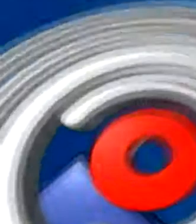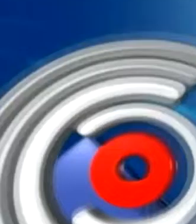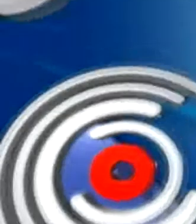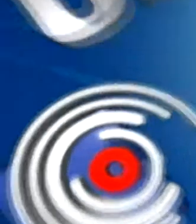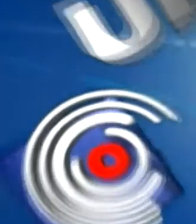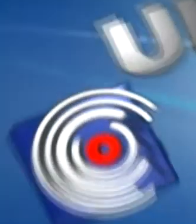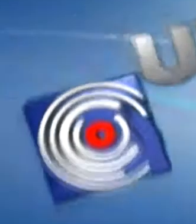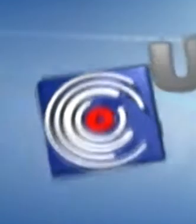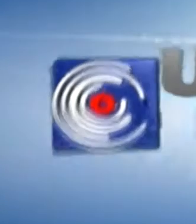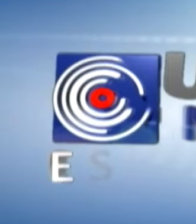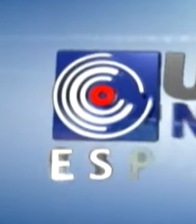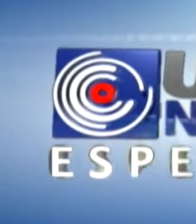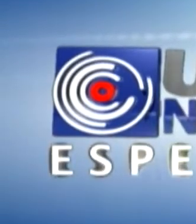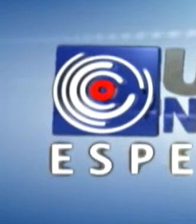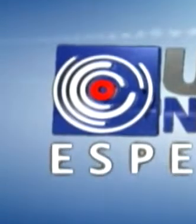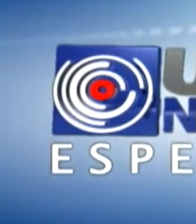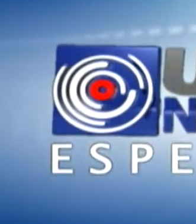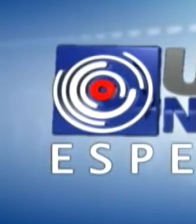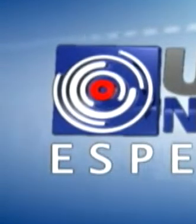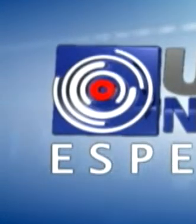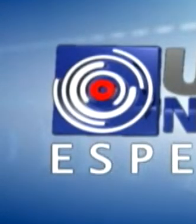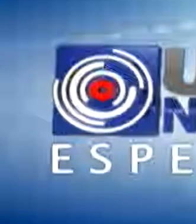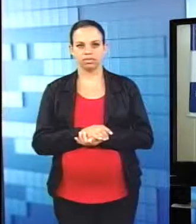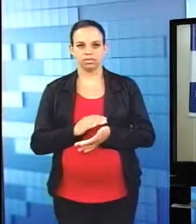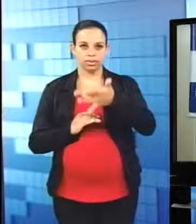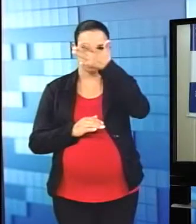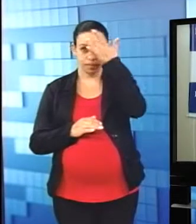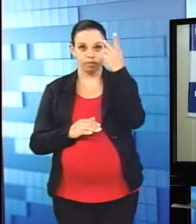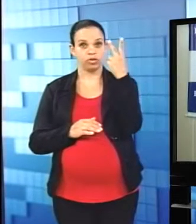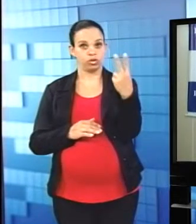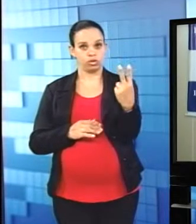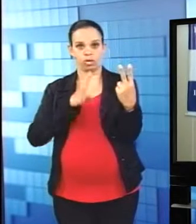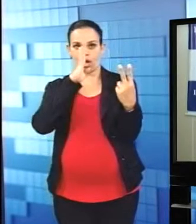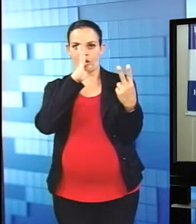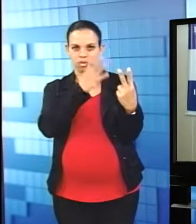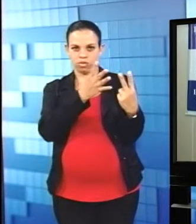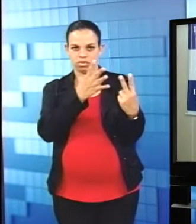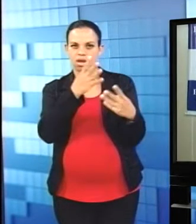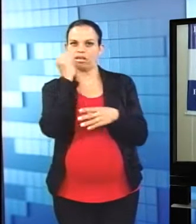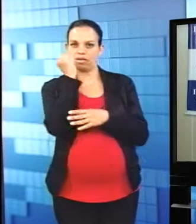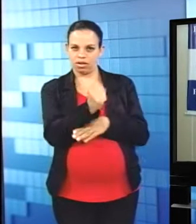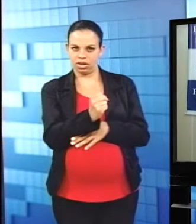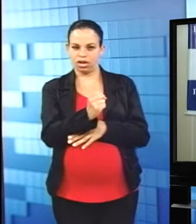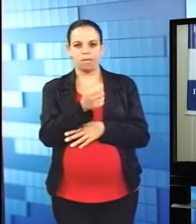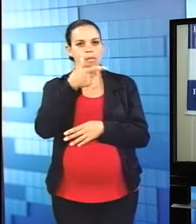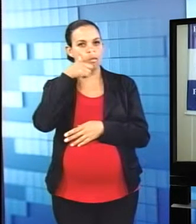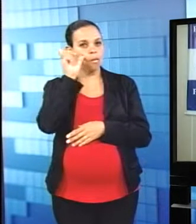informações da semana de vitória da conquista em região, você acompanha a partir de agora.